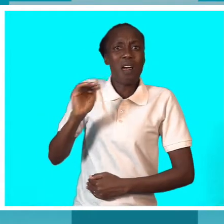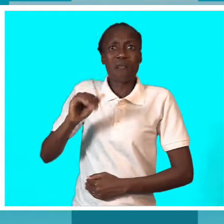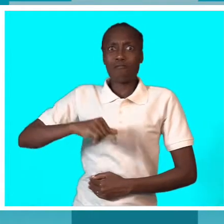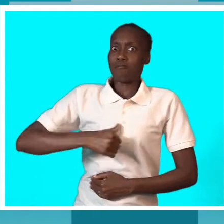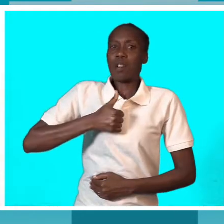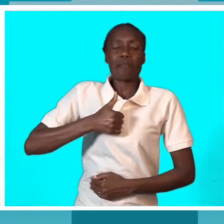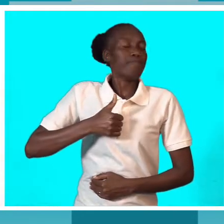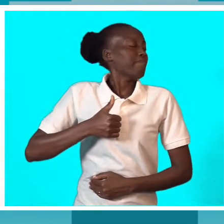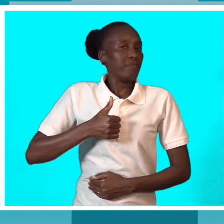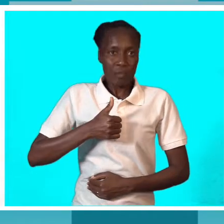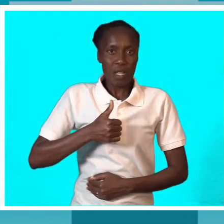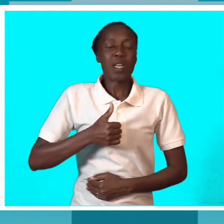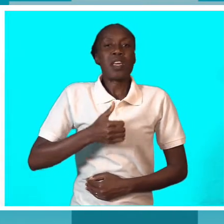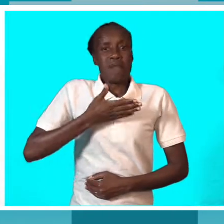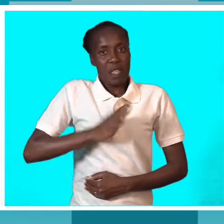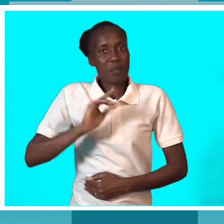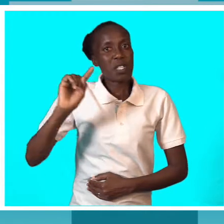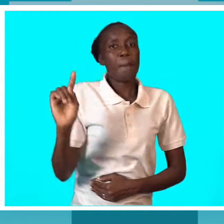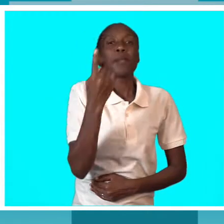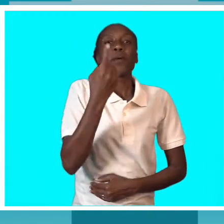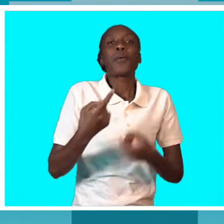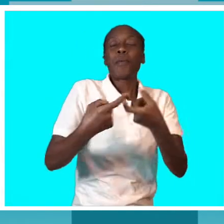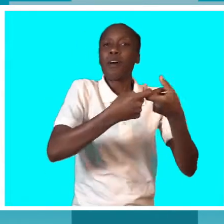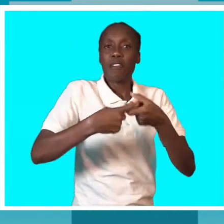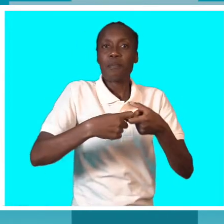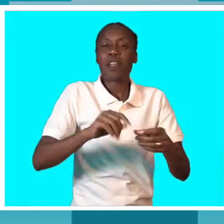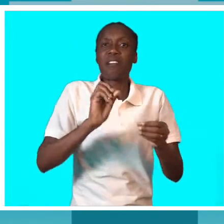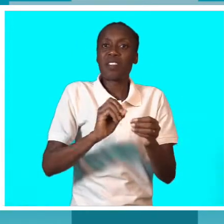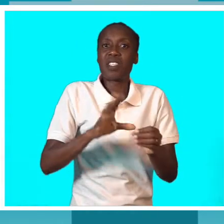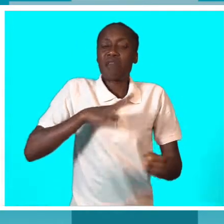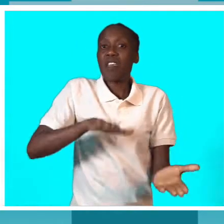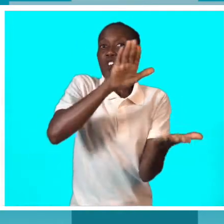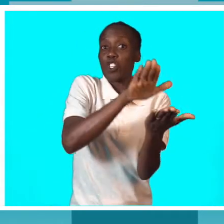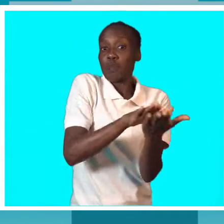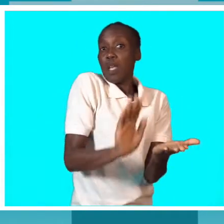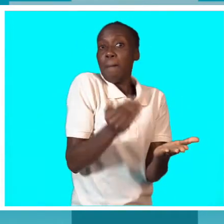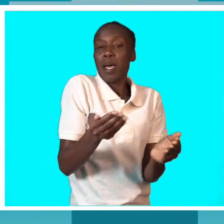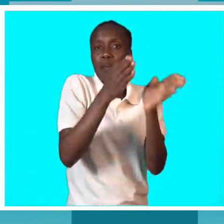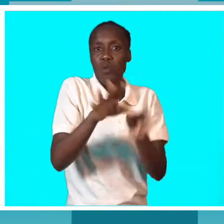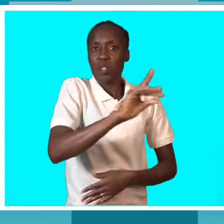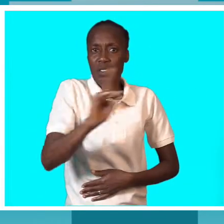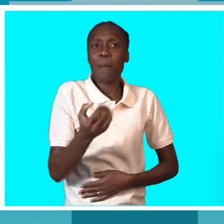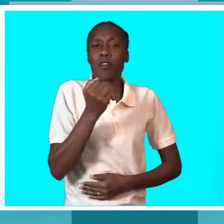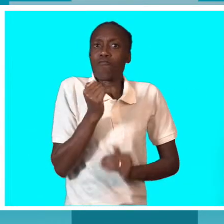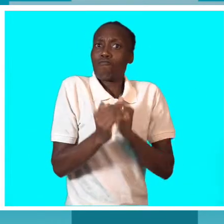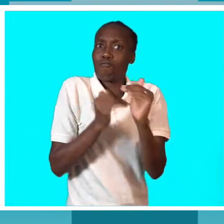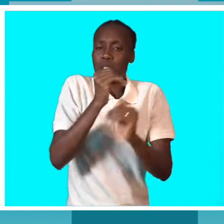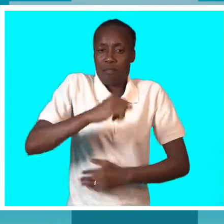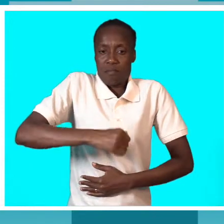família, abrir espaço para que a pessoa com deficiência possa desenvolver as suas capacidades de tal forma que a